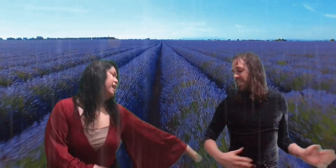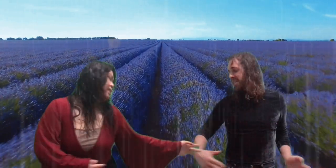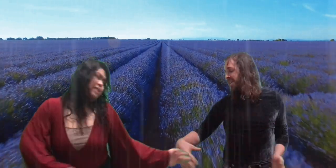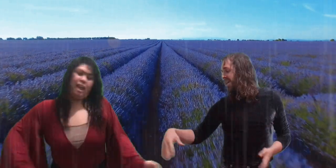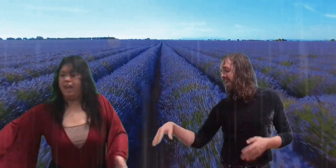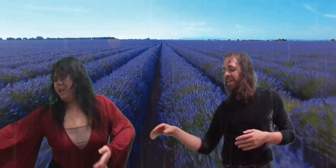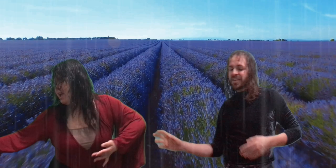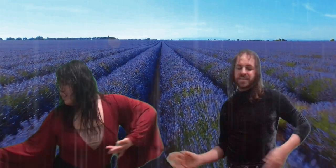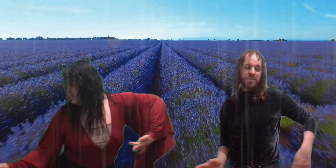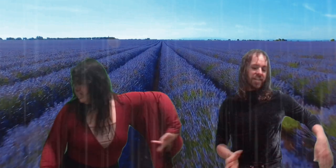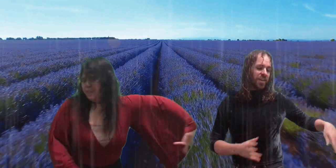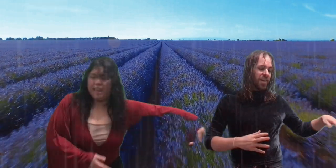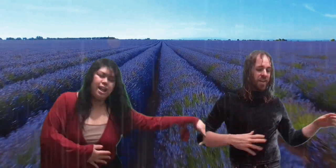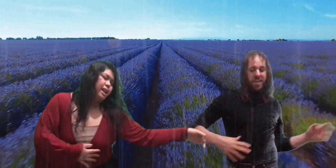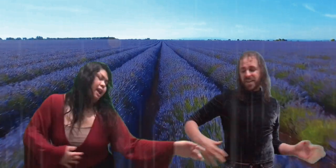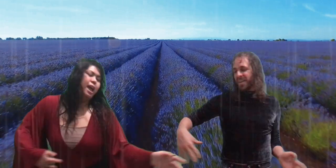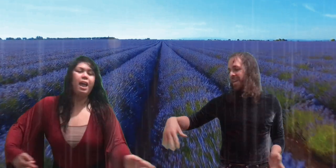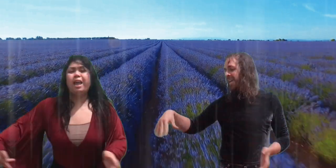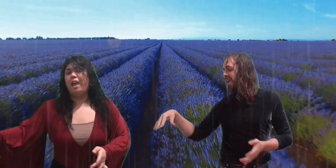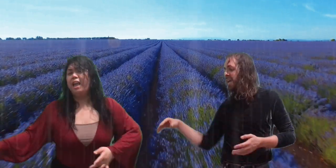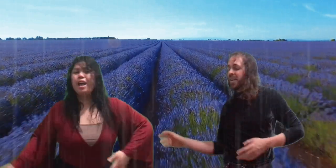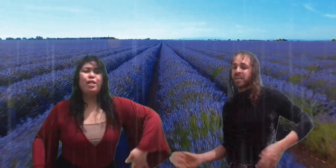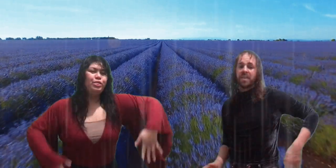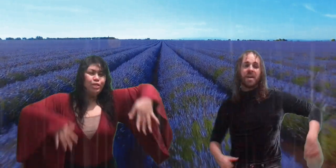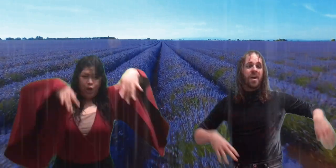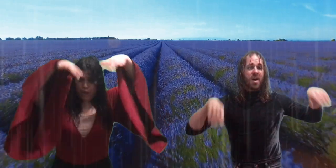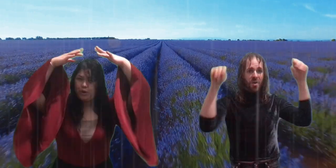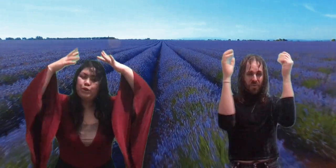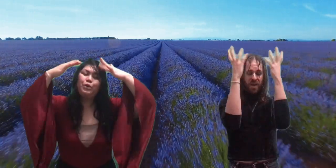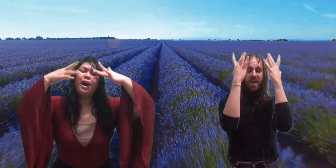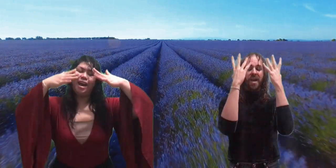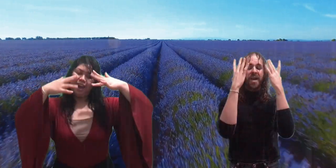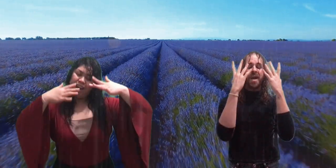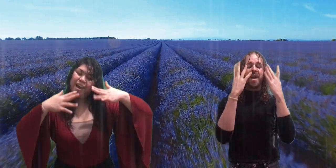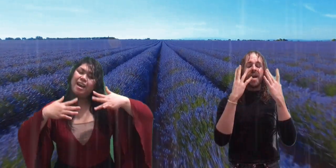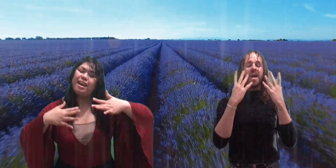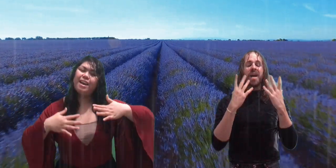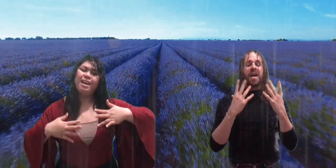Dancing in the rain